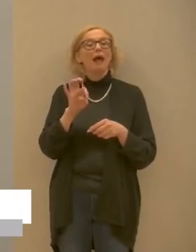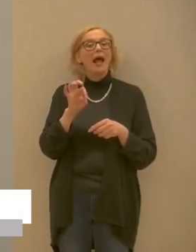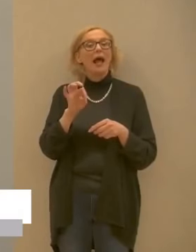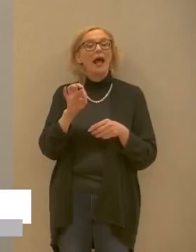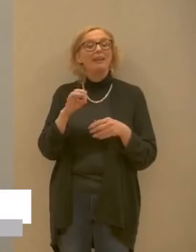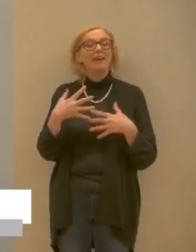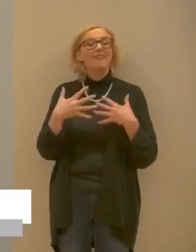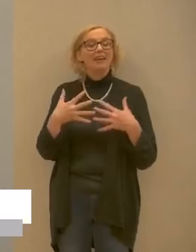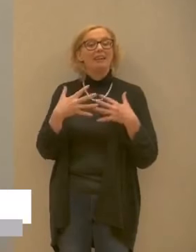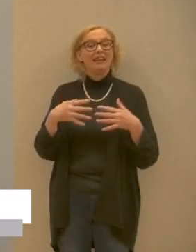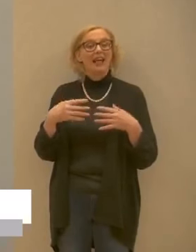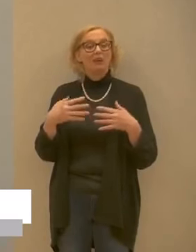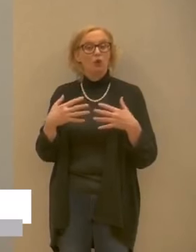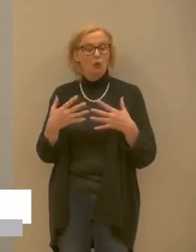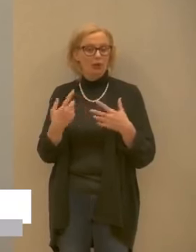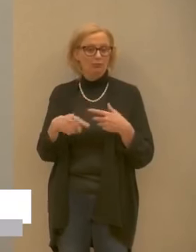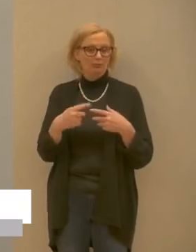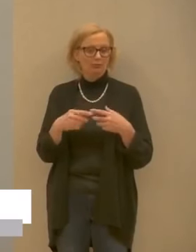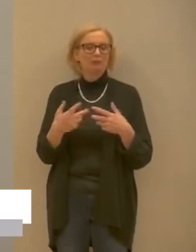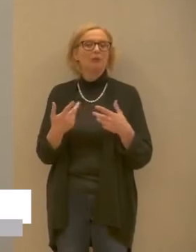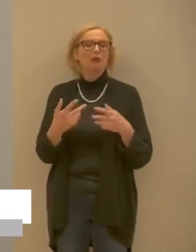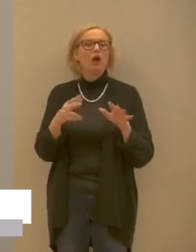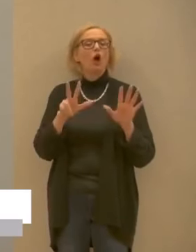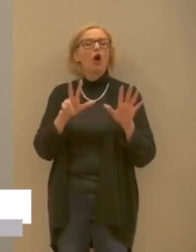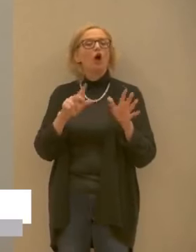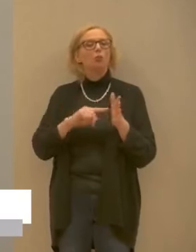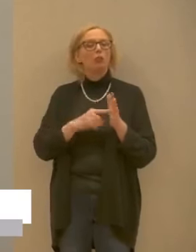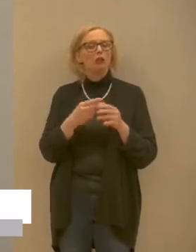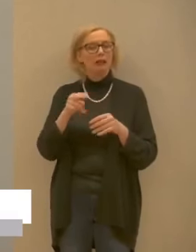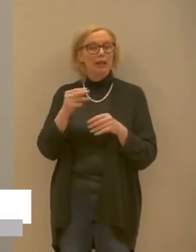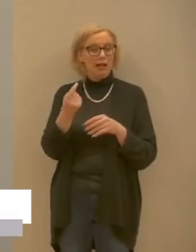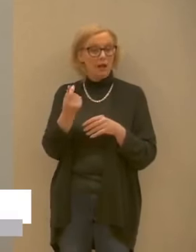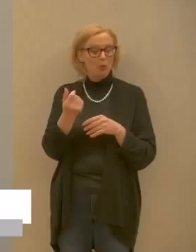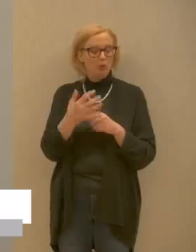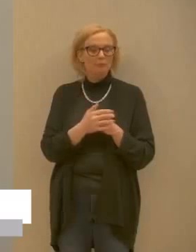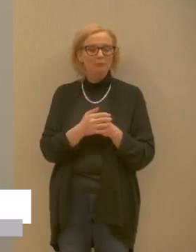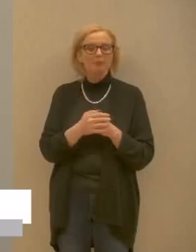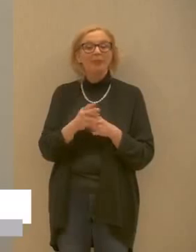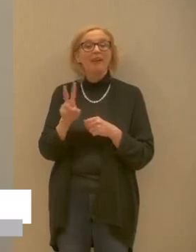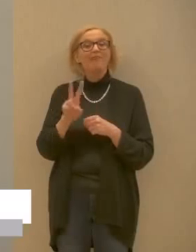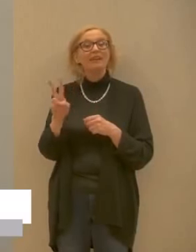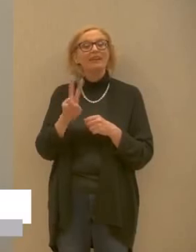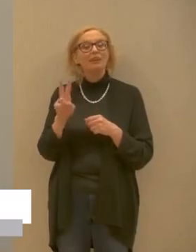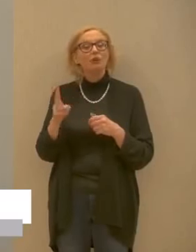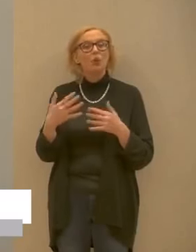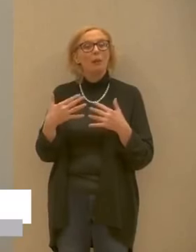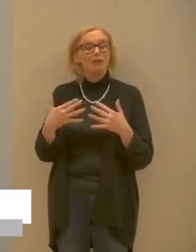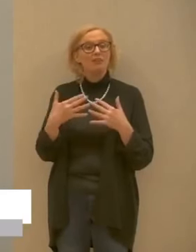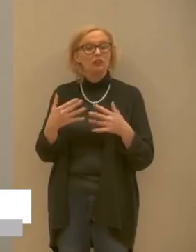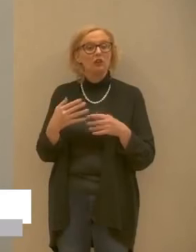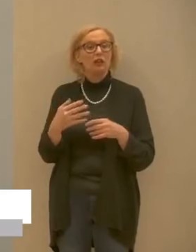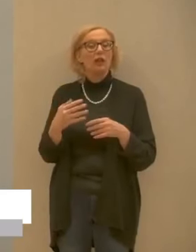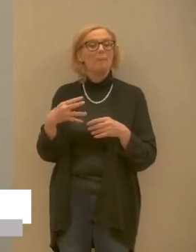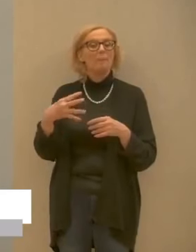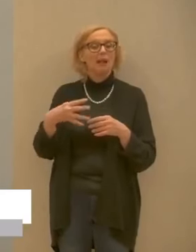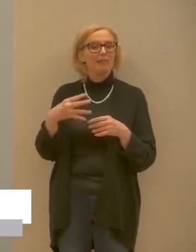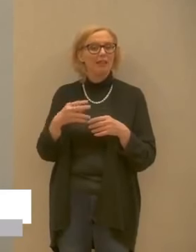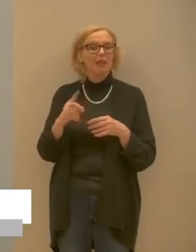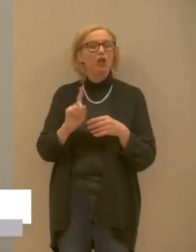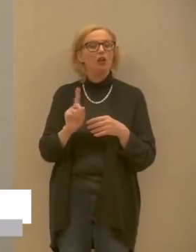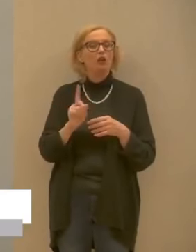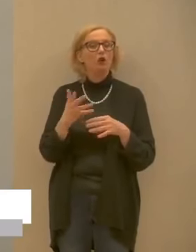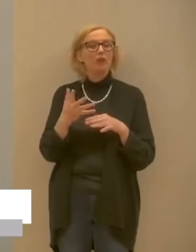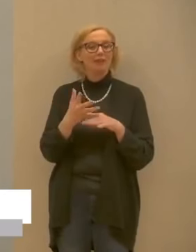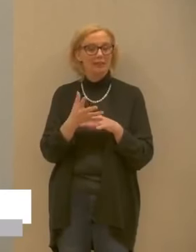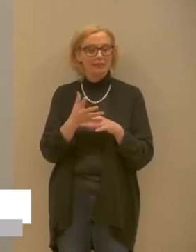rianimazione per un valore di oltre un milione di euro 22 ventilatori NIV non invasivi 28 monitor